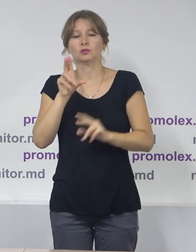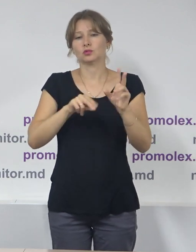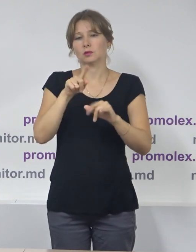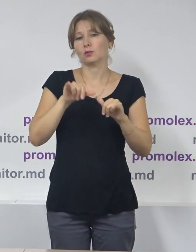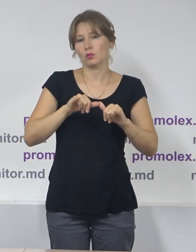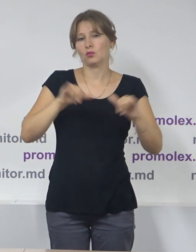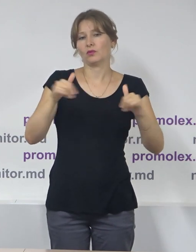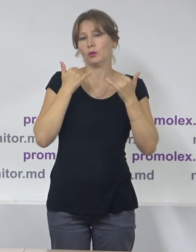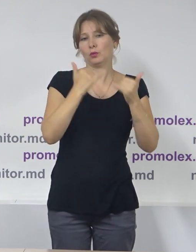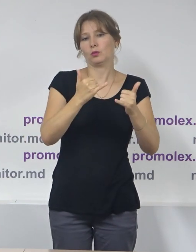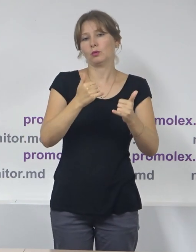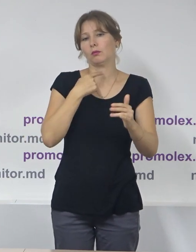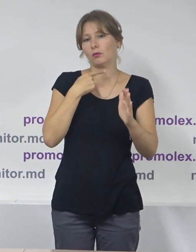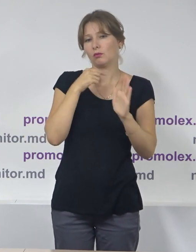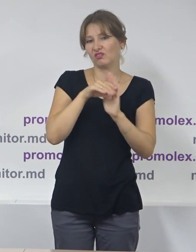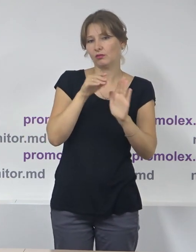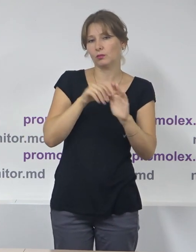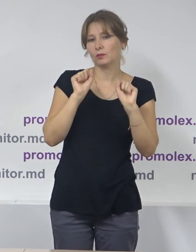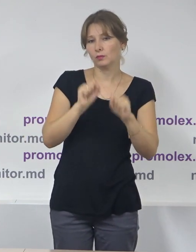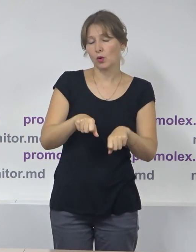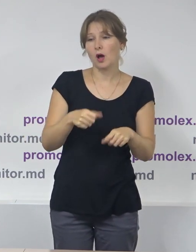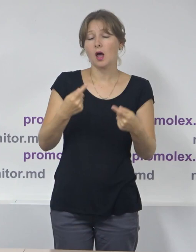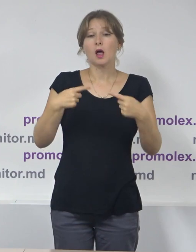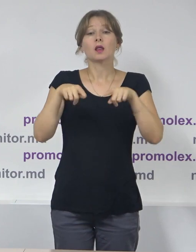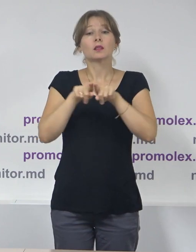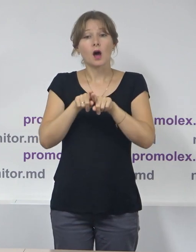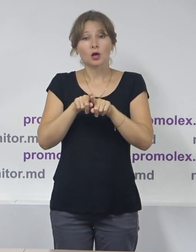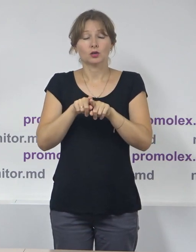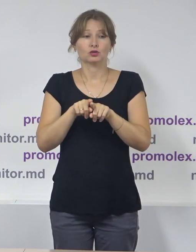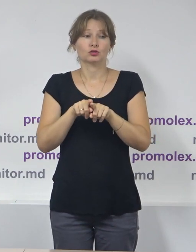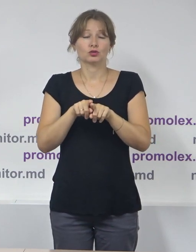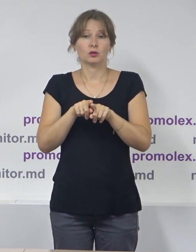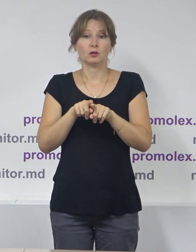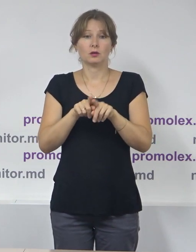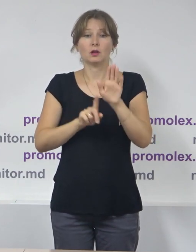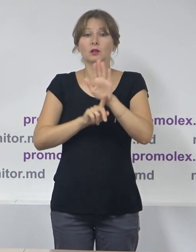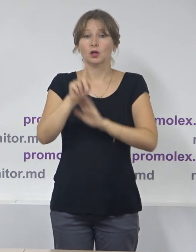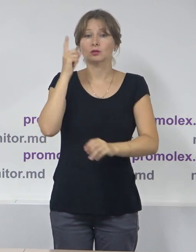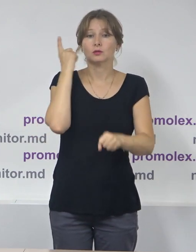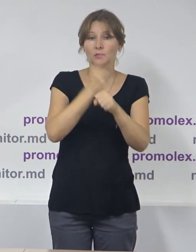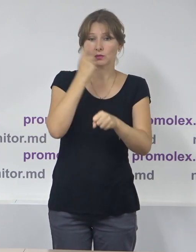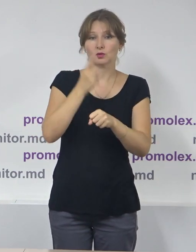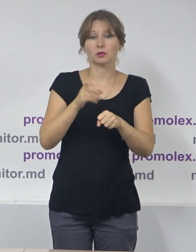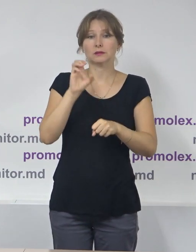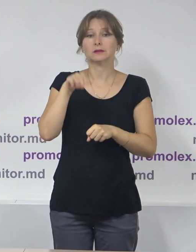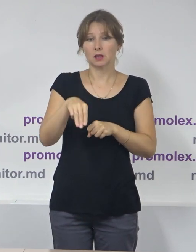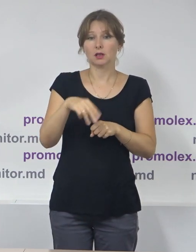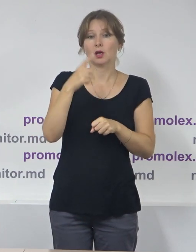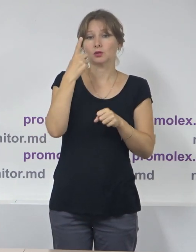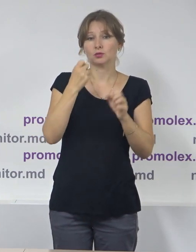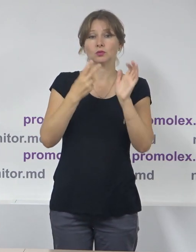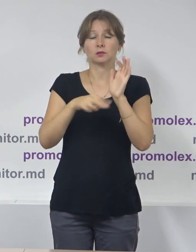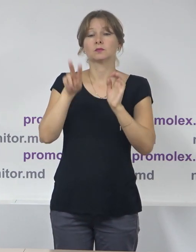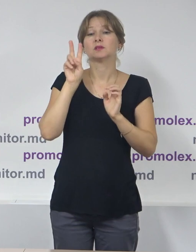Au fost introduse și anumite restricții speciale ale dreptului de vot. Potrivit articolul 160 alineatul 2 din Codul